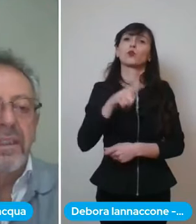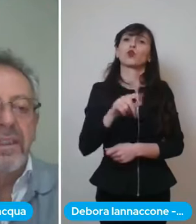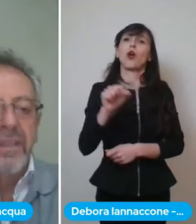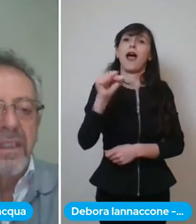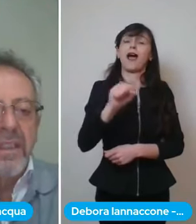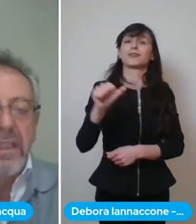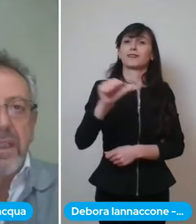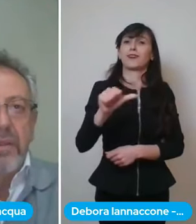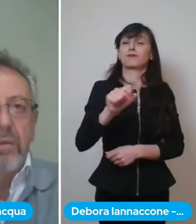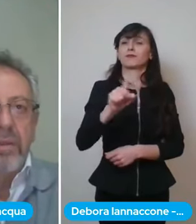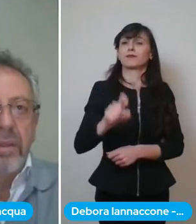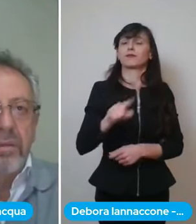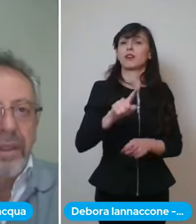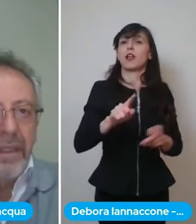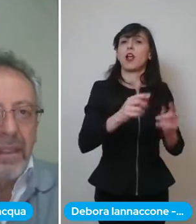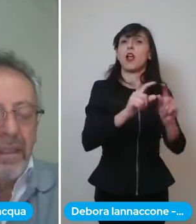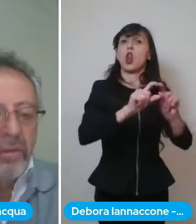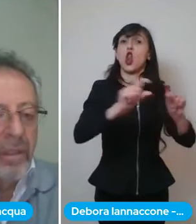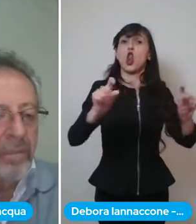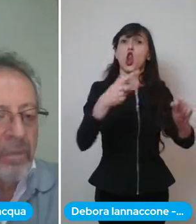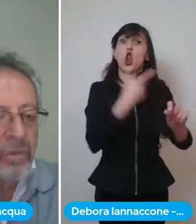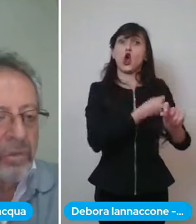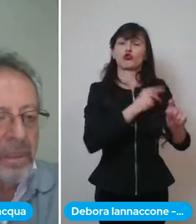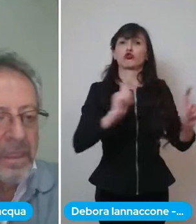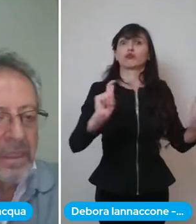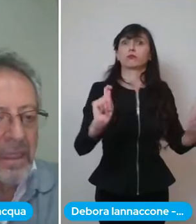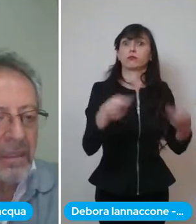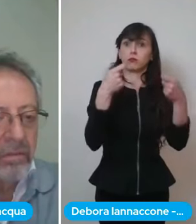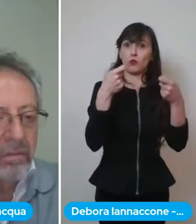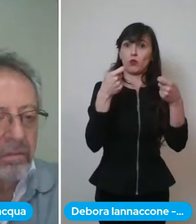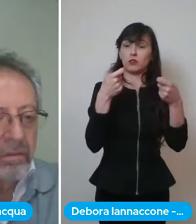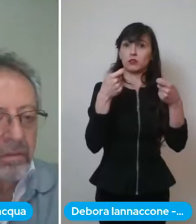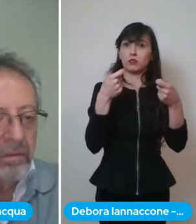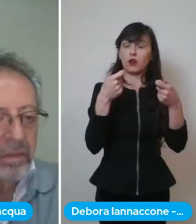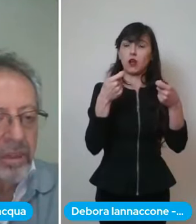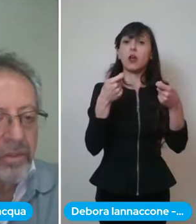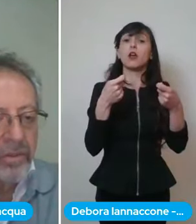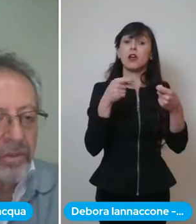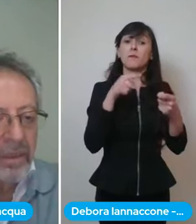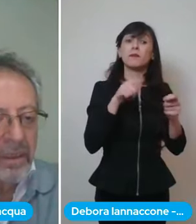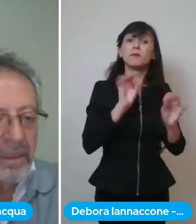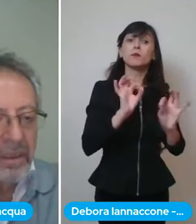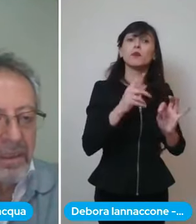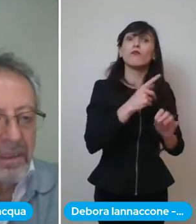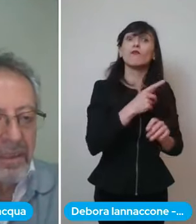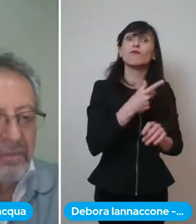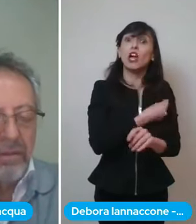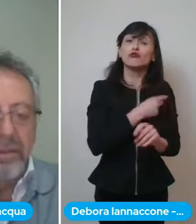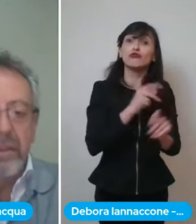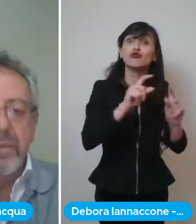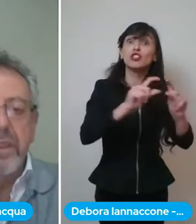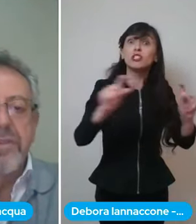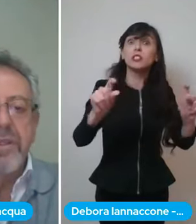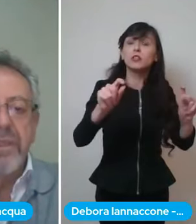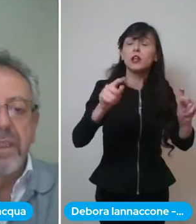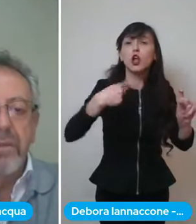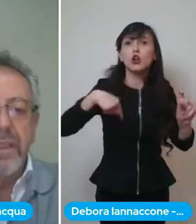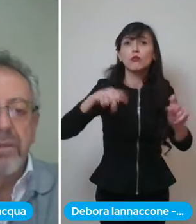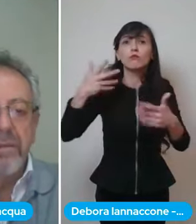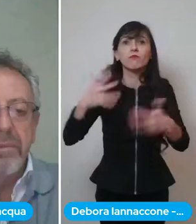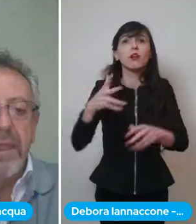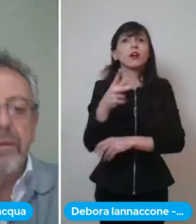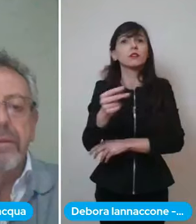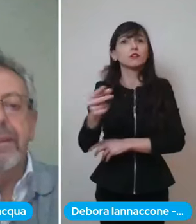un lotto che anche noi abbiamo somministrato eh nei giorni che vanno dal quindici a